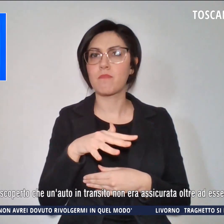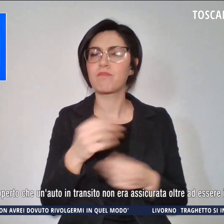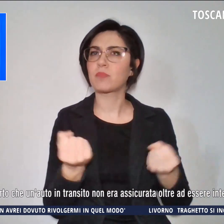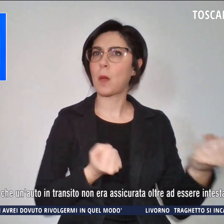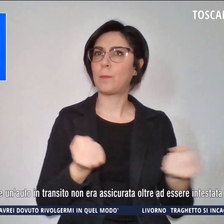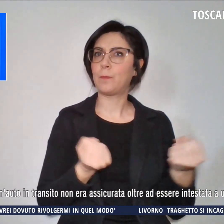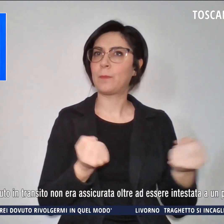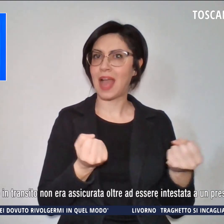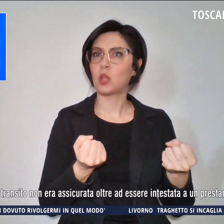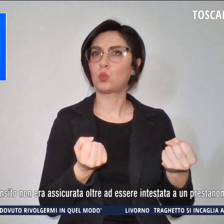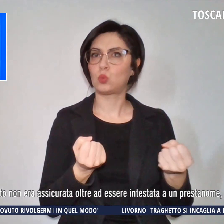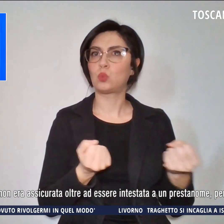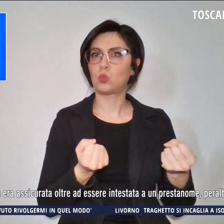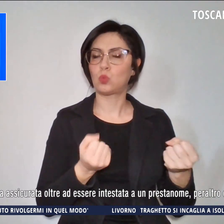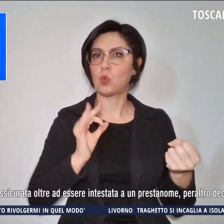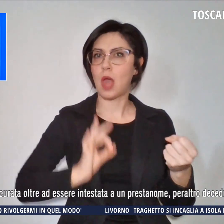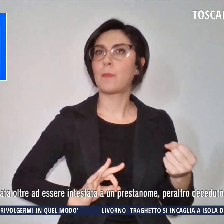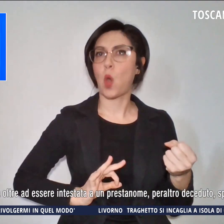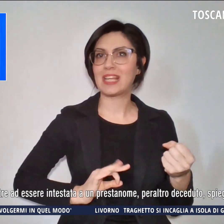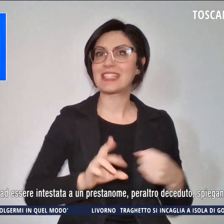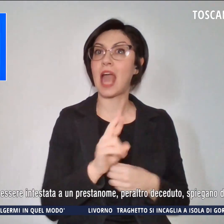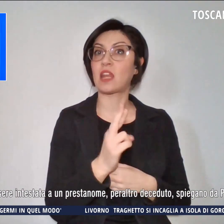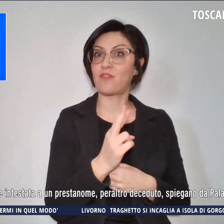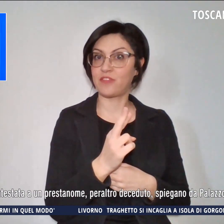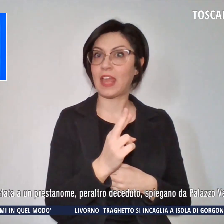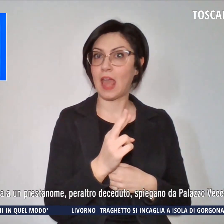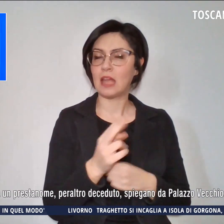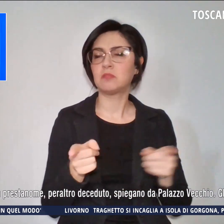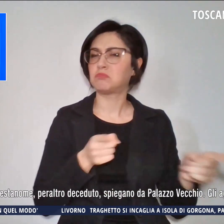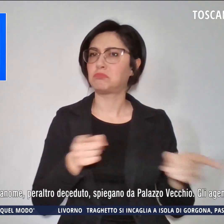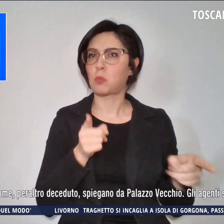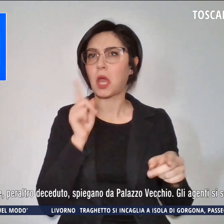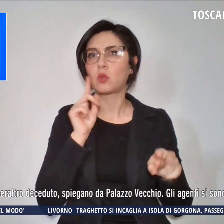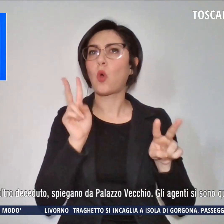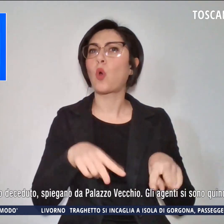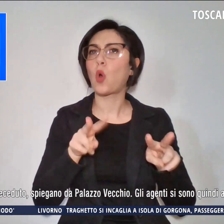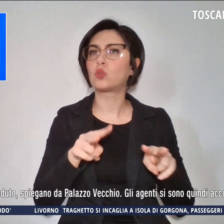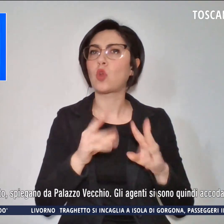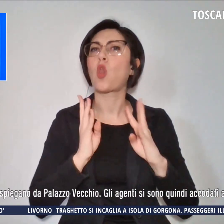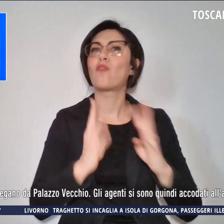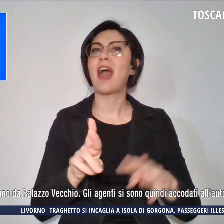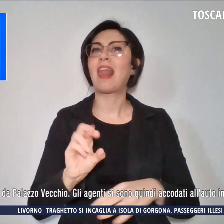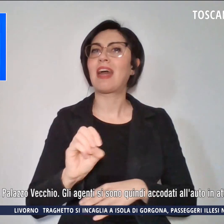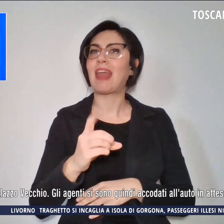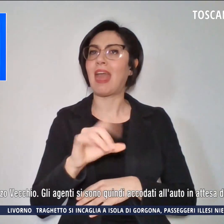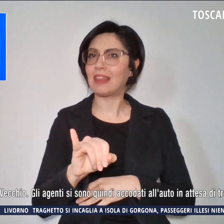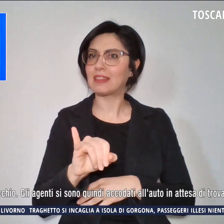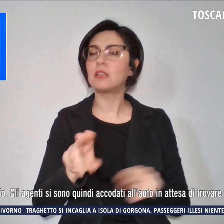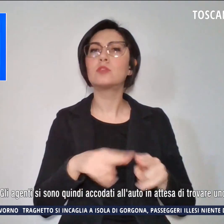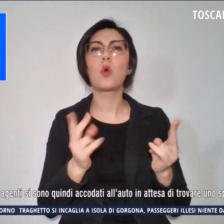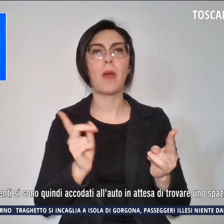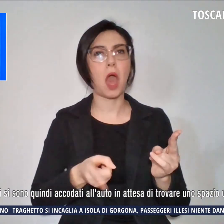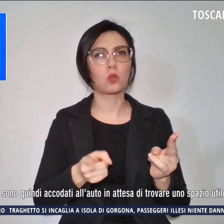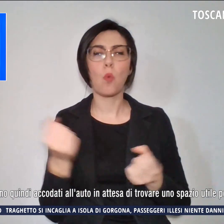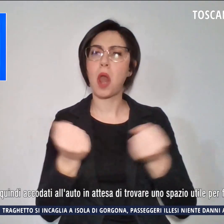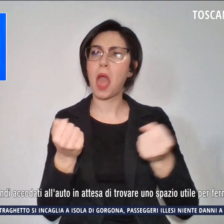reparto di Rifredi. Durante un controllo in viale Redi ha scoperto che un'auto in